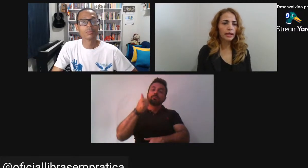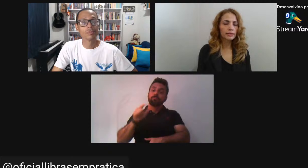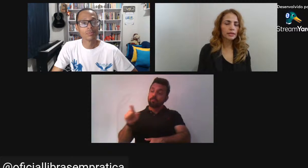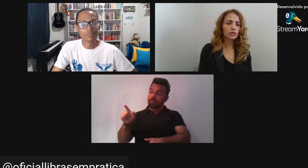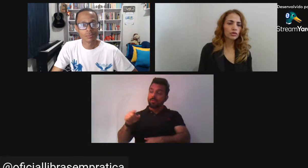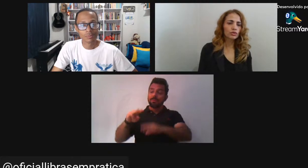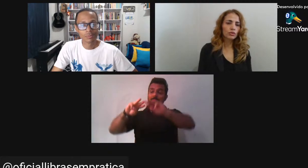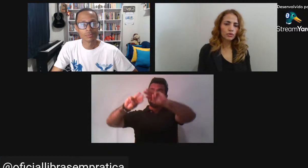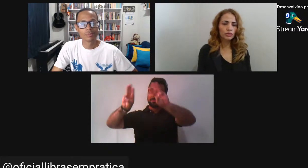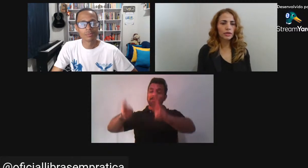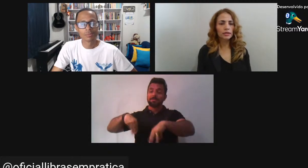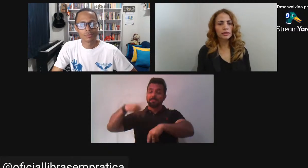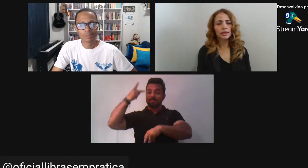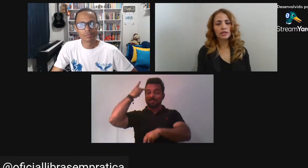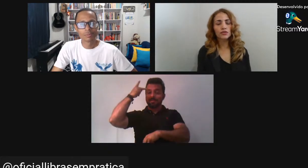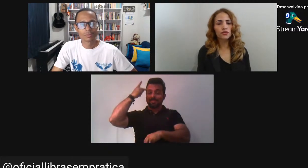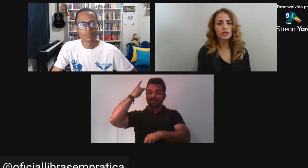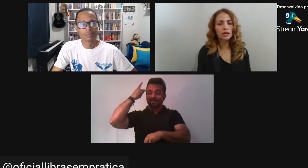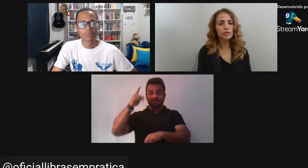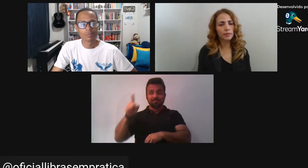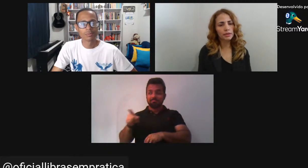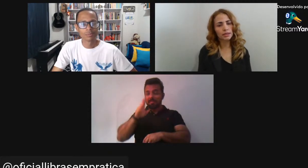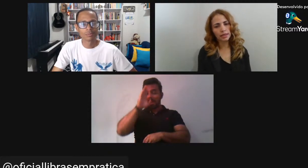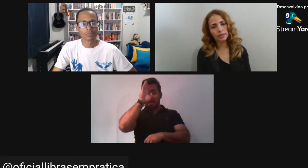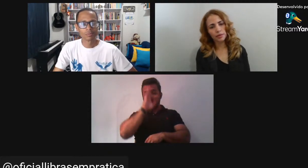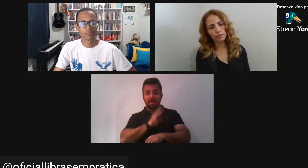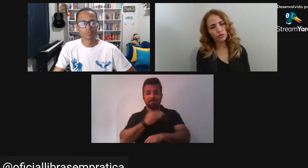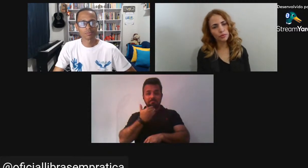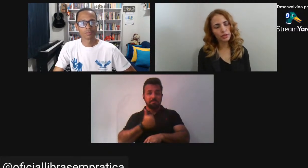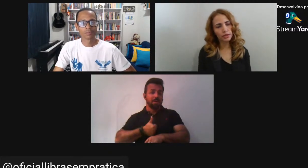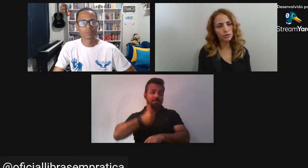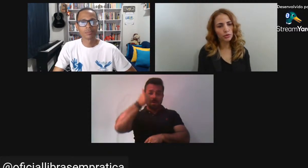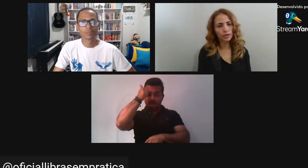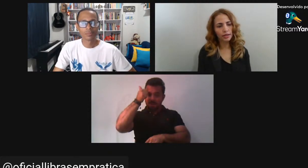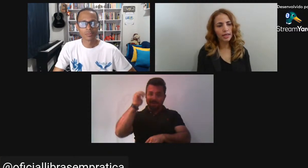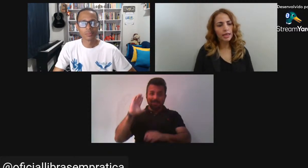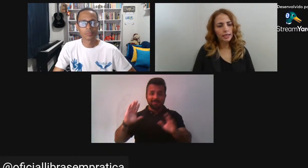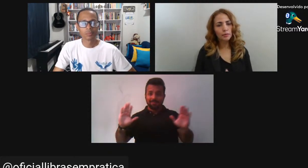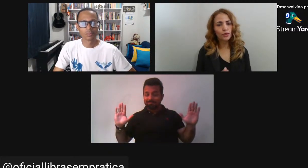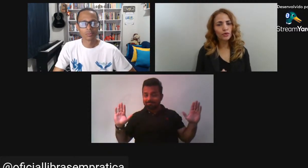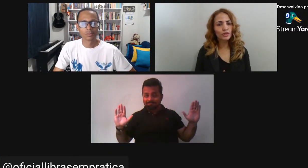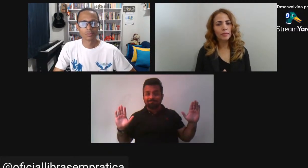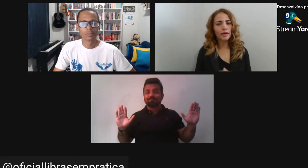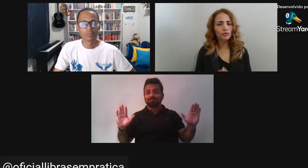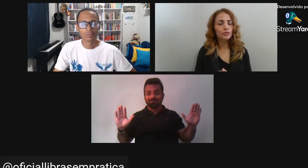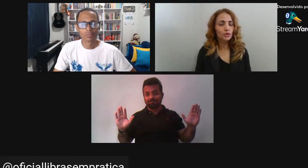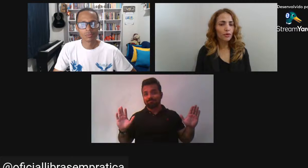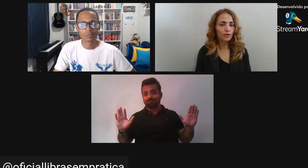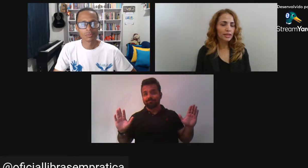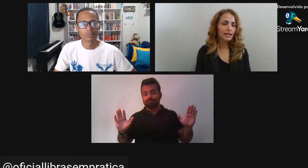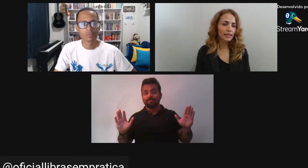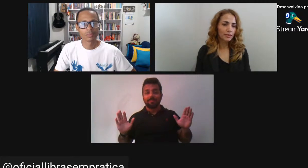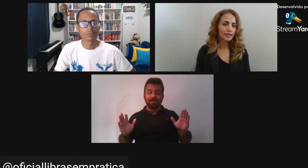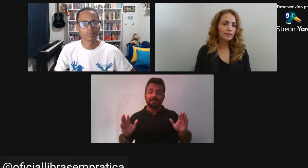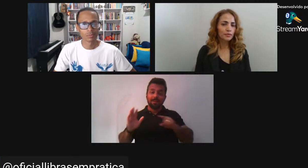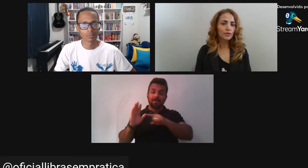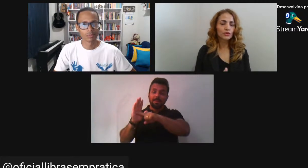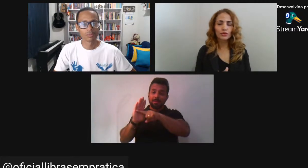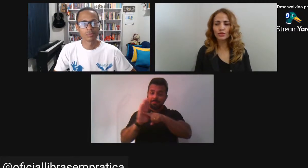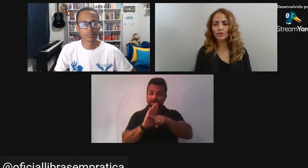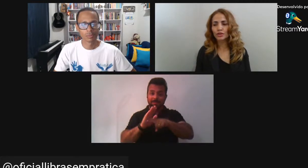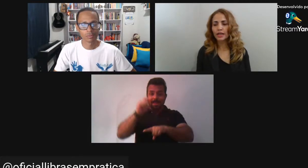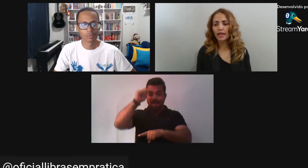ser publicada Então isso ajudou muito E essa difusão Da pesquisa acadêmica É muito importante Porque tem muitos trabalhos Muito bons na academia